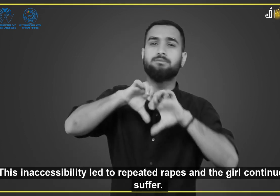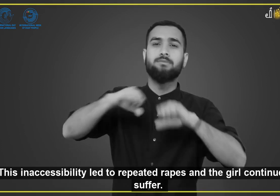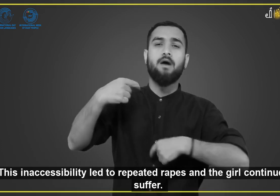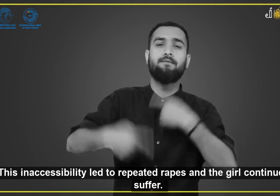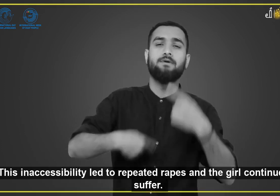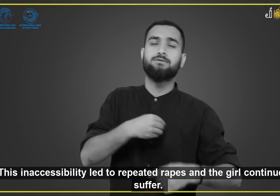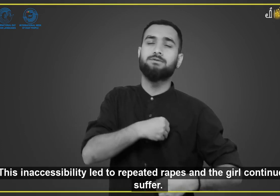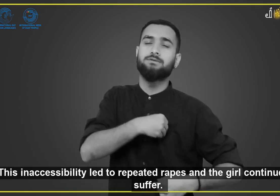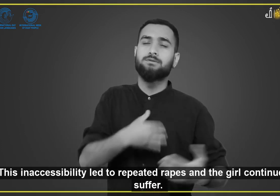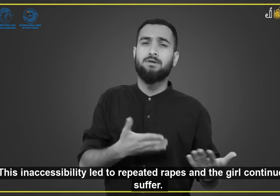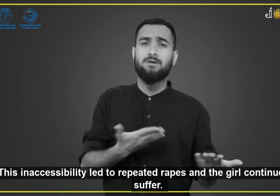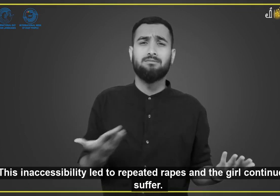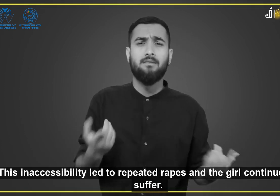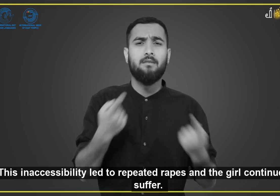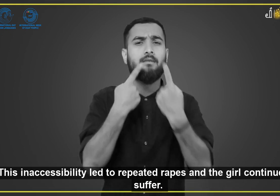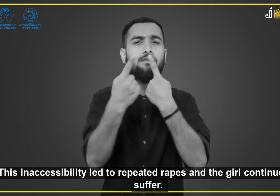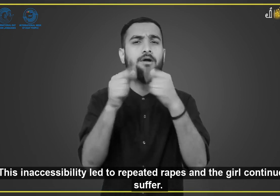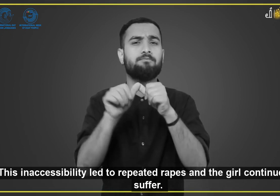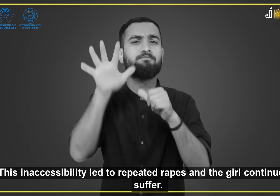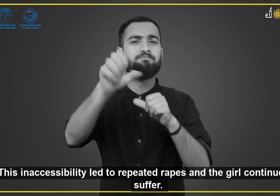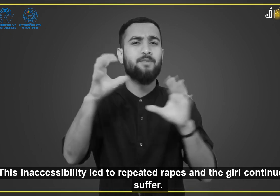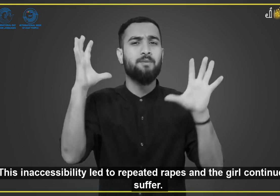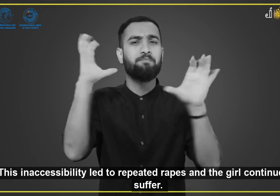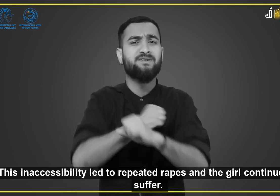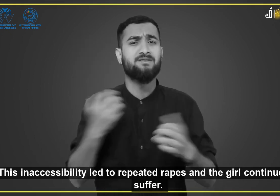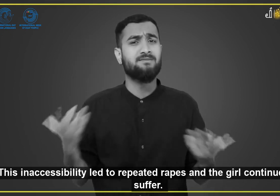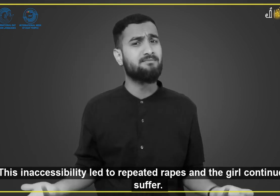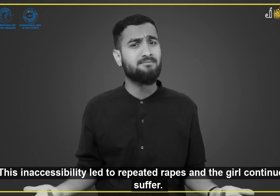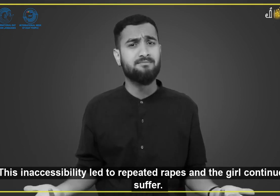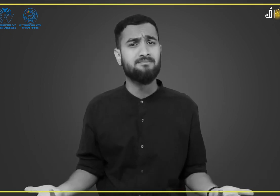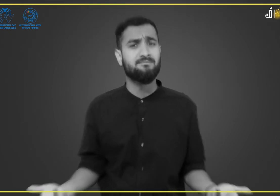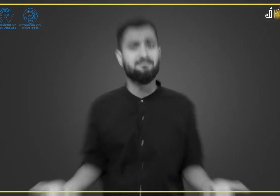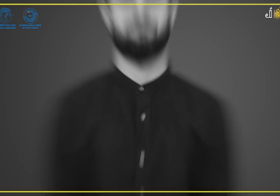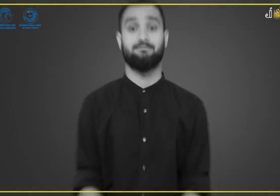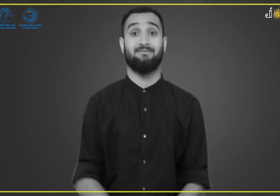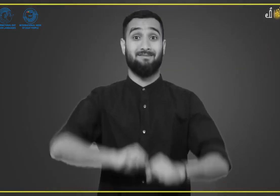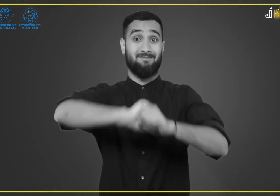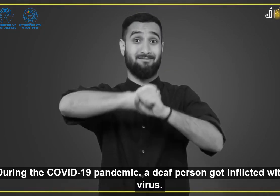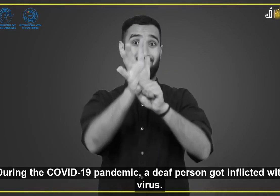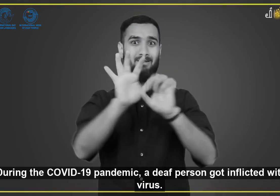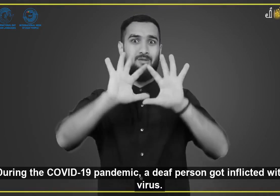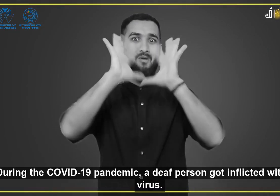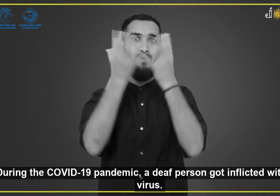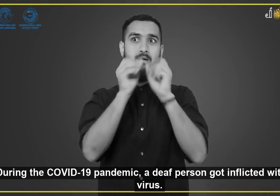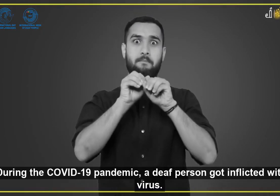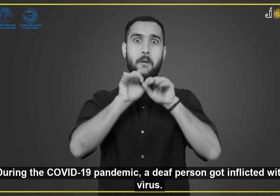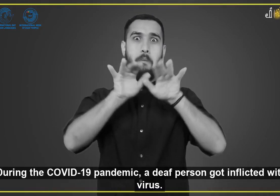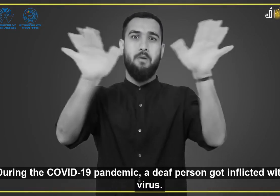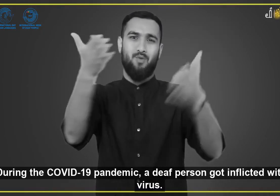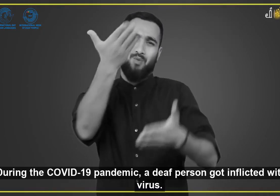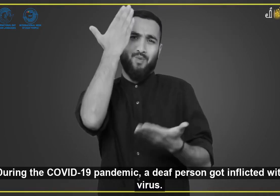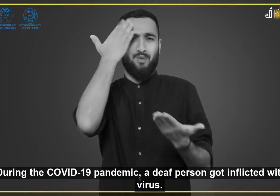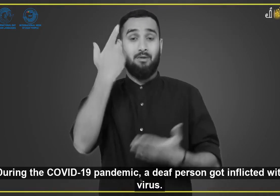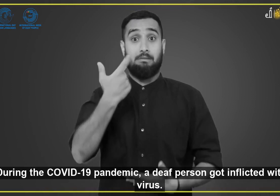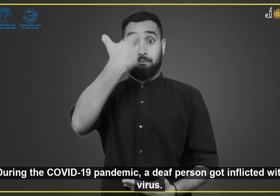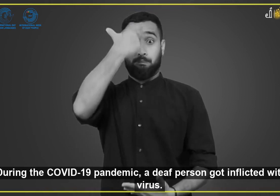सांकेतिक भाषा नहीं समझ पाते थे सो गमता ना होने की वज़े से वह अपनी बात को अपने परिवार के आगे नहीं रख सकी